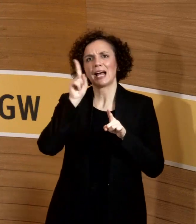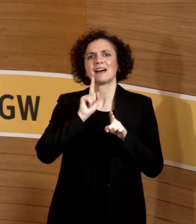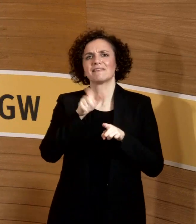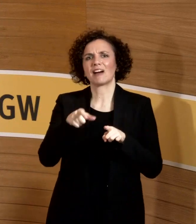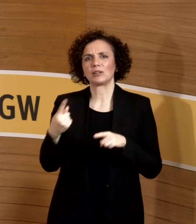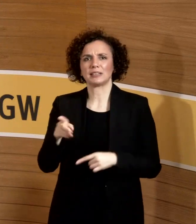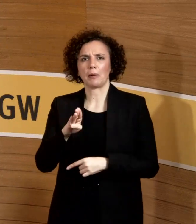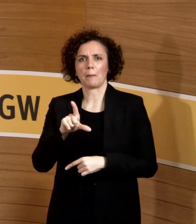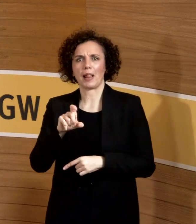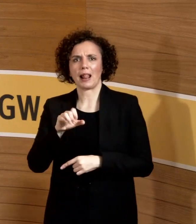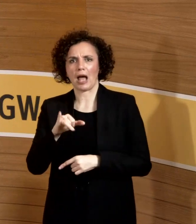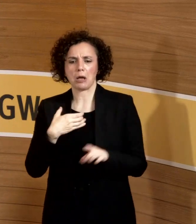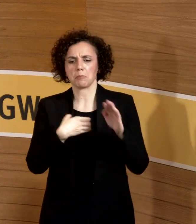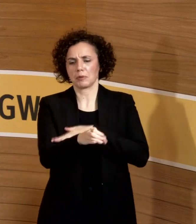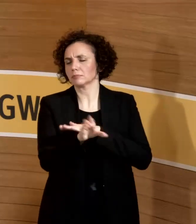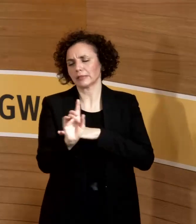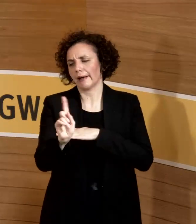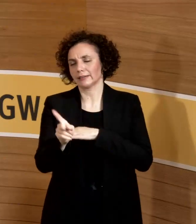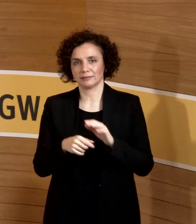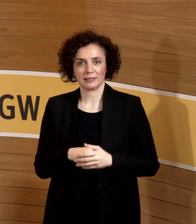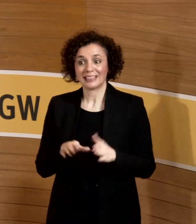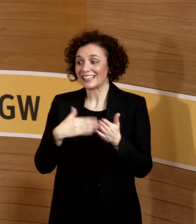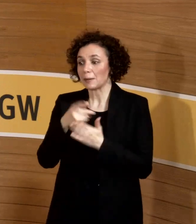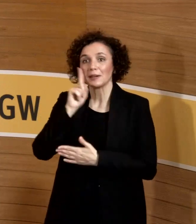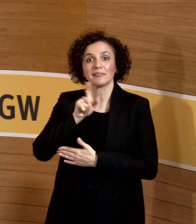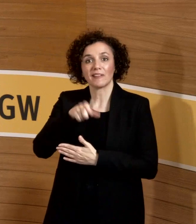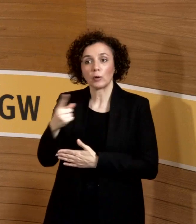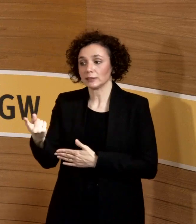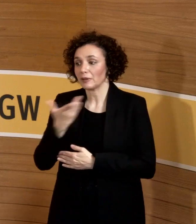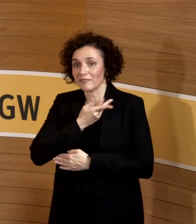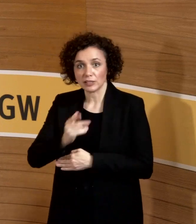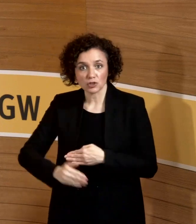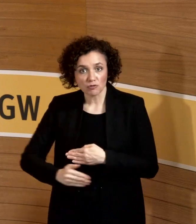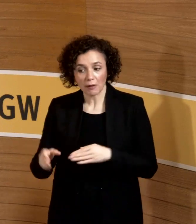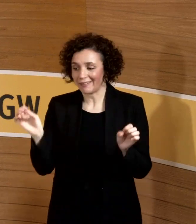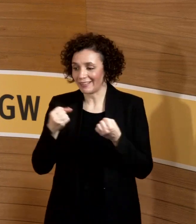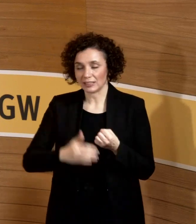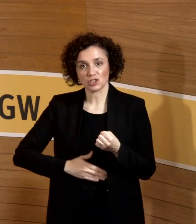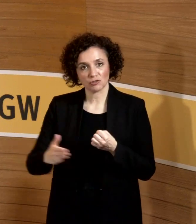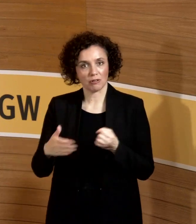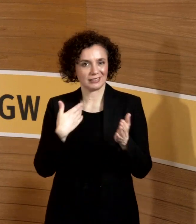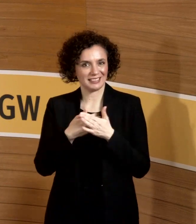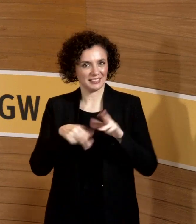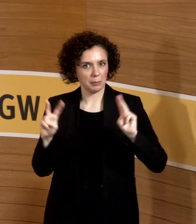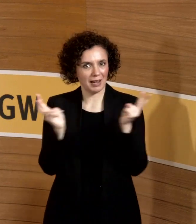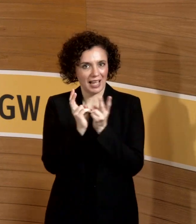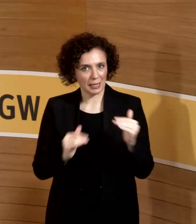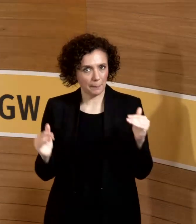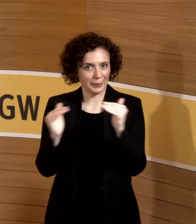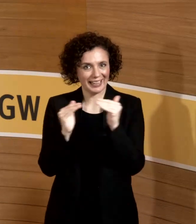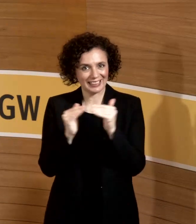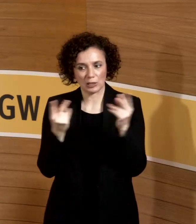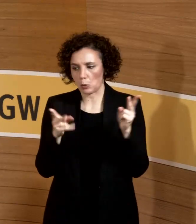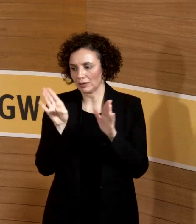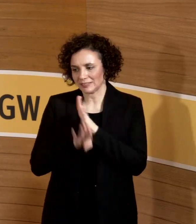Es gibt Frauen, die nicht schwanger werden wollen, die nicht schwanger werden können. Da ist dann auch die Gleichberechtigung und Diskriminierung